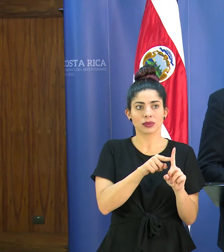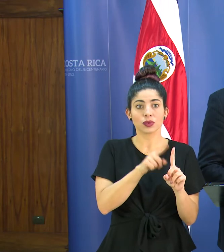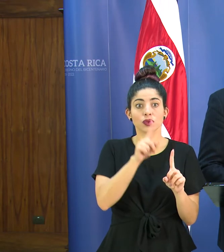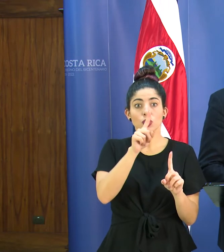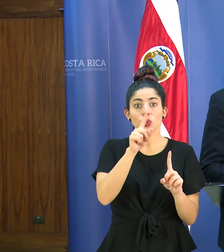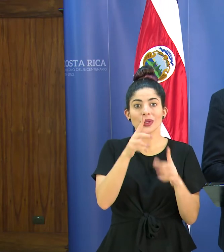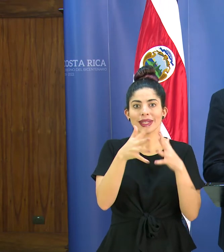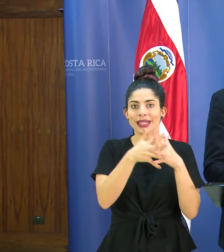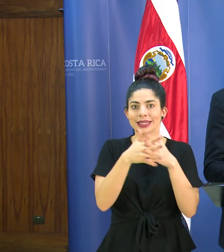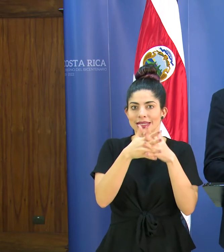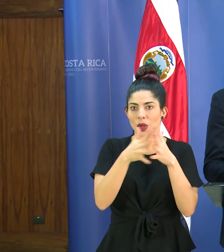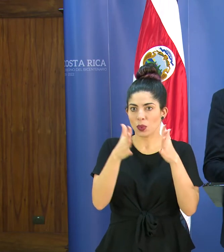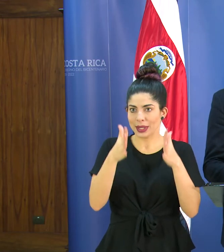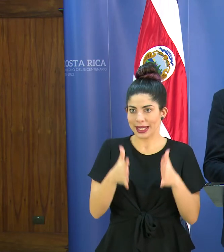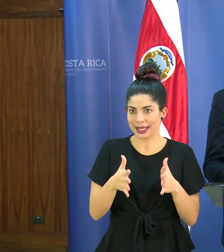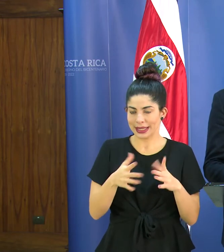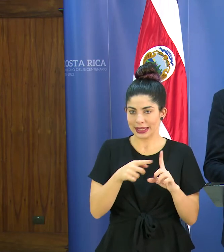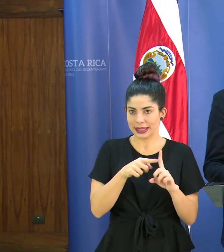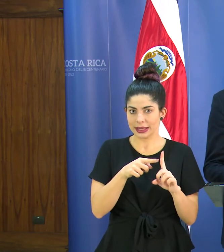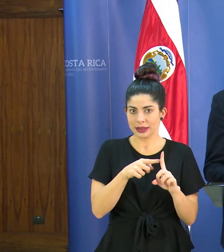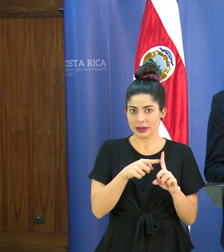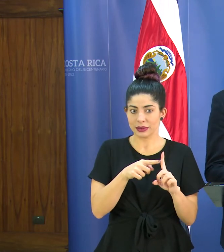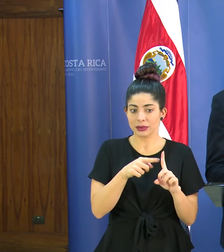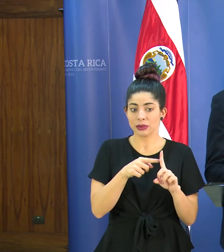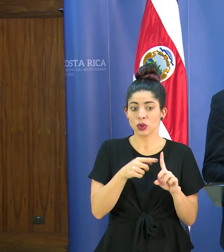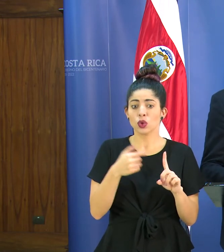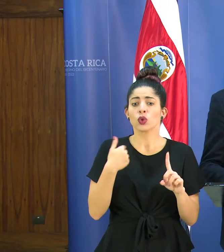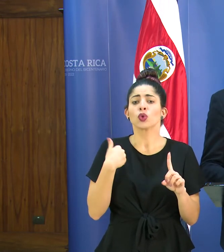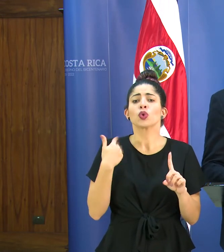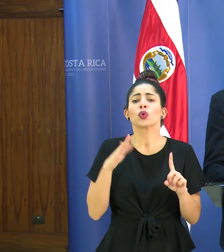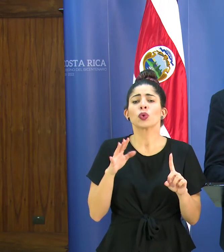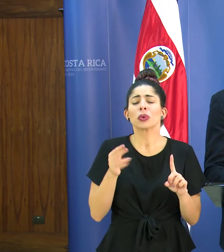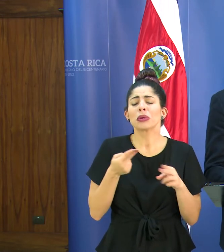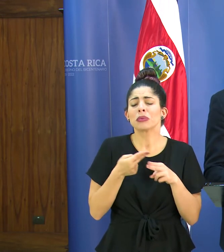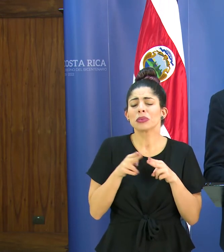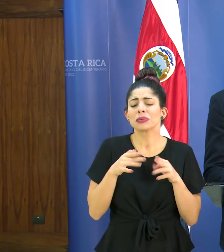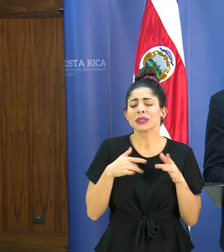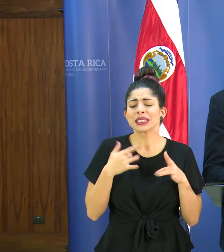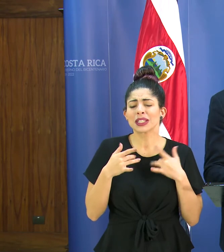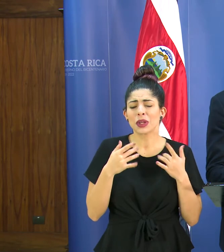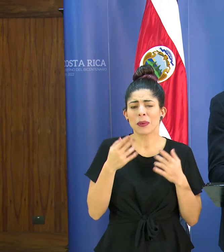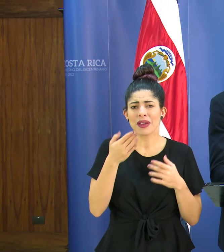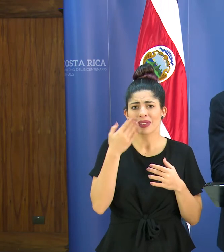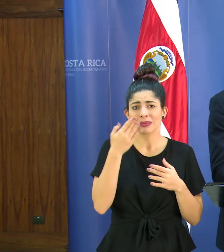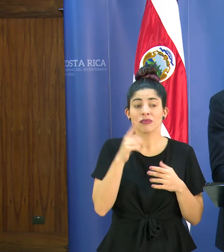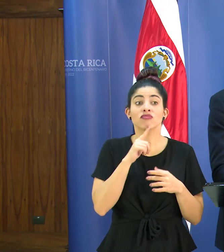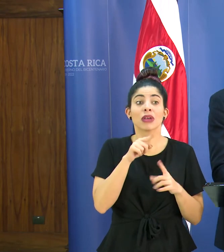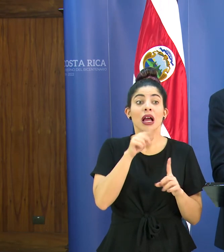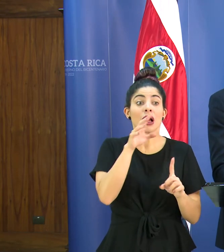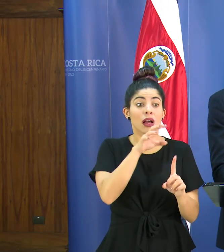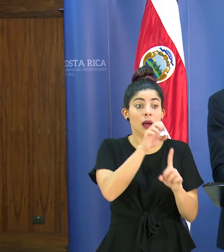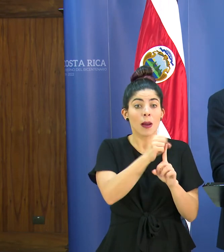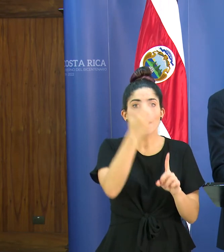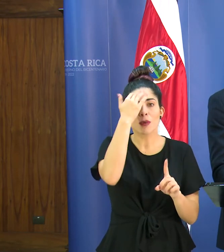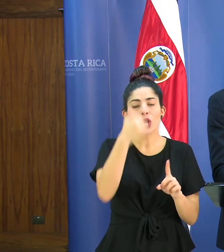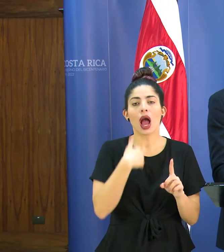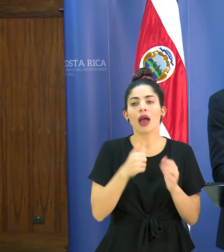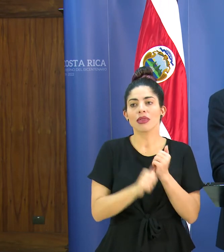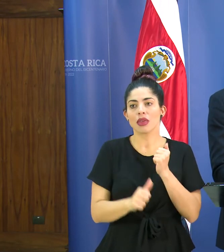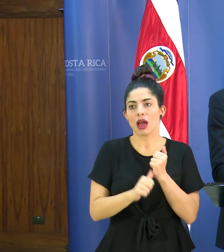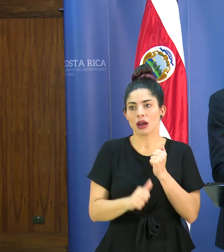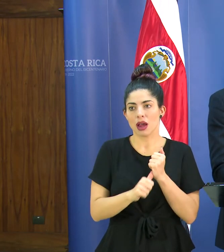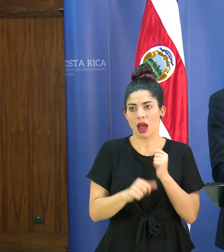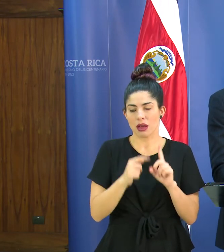una estadounidense que tuvo ligeros síntomas respiratorios es más ella fue captada porque tenía una diarrea